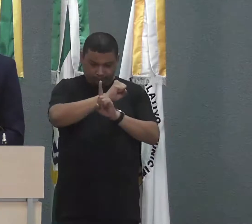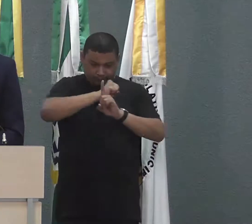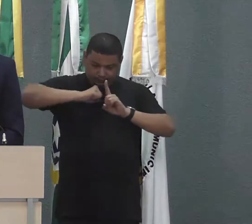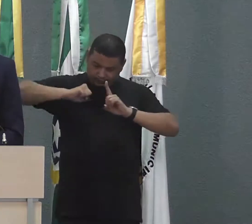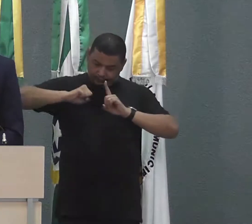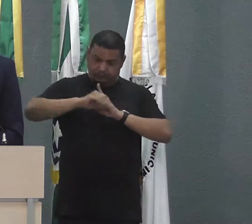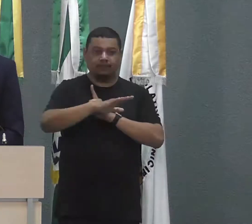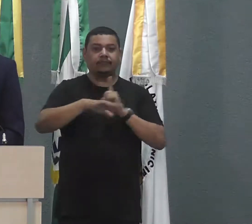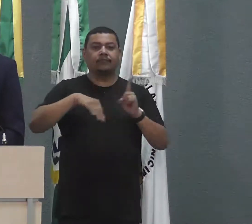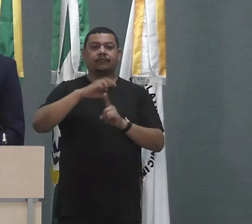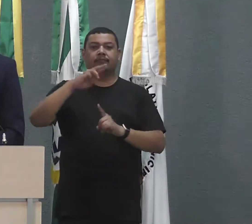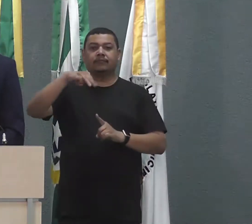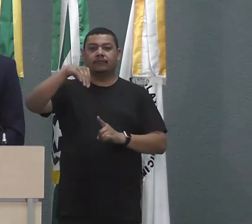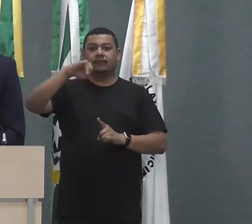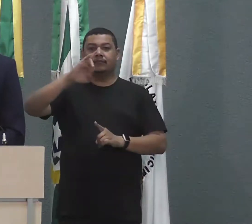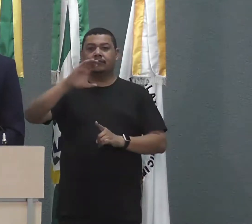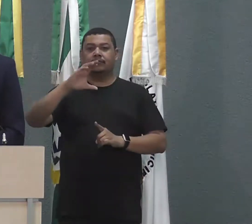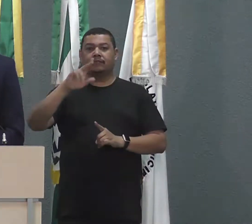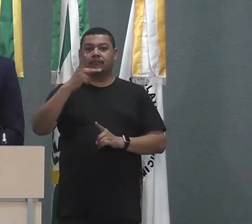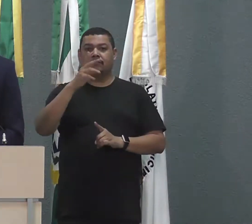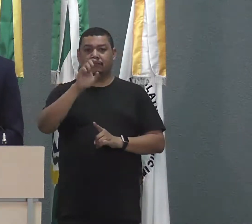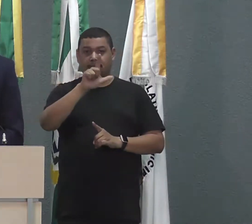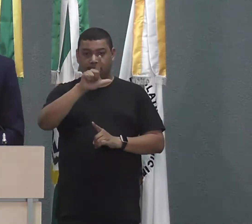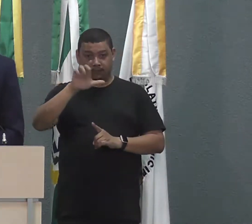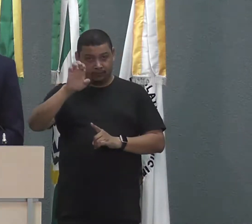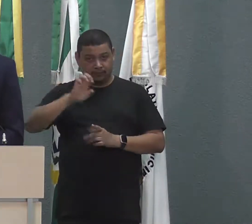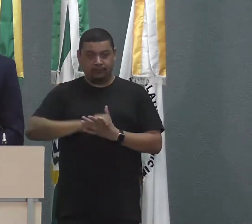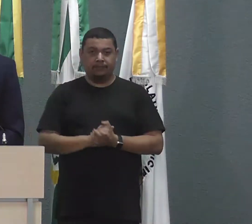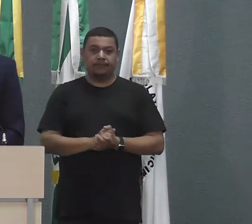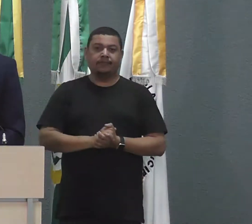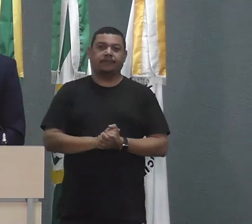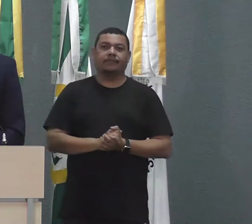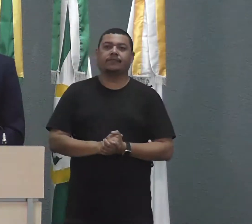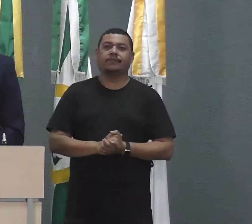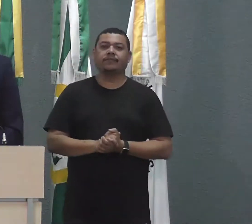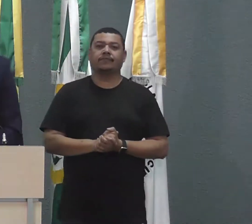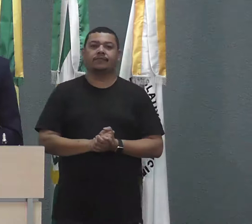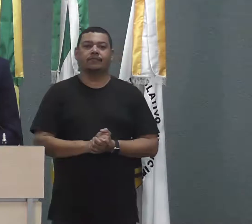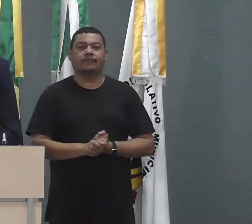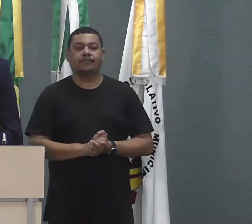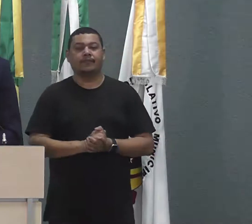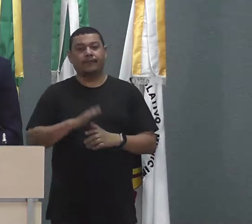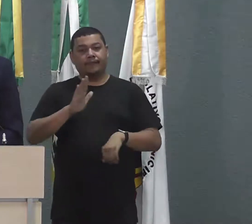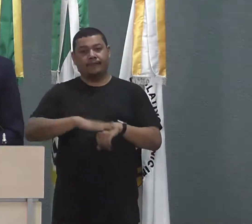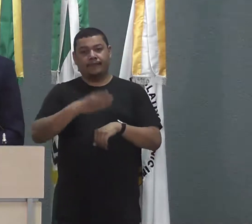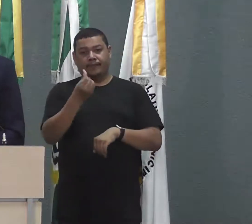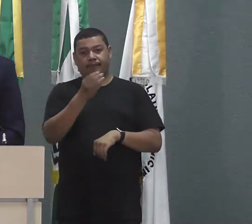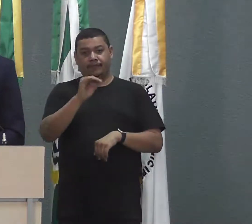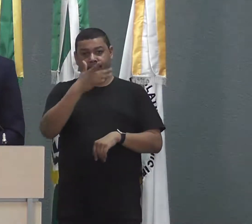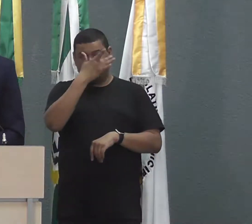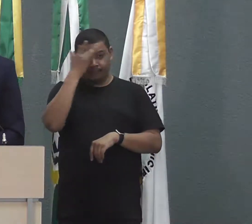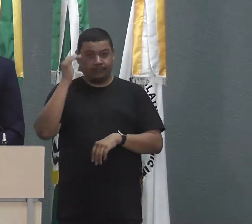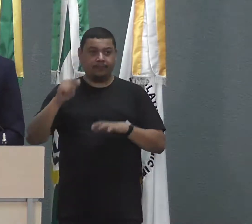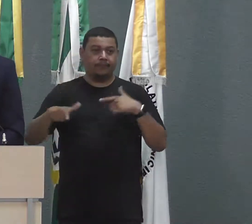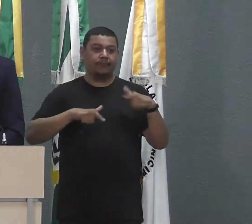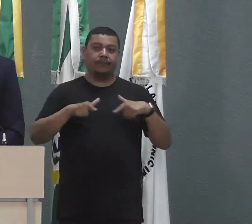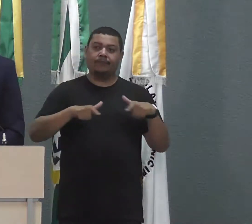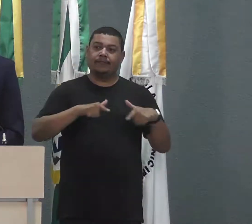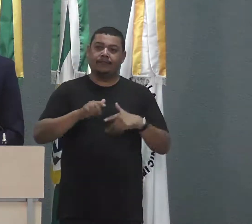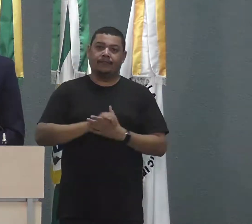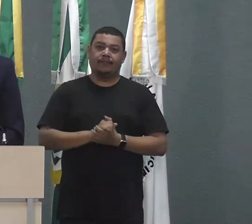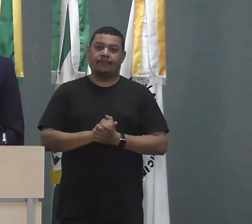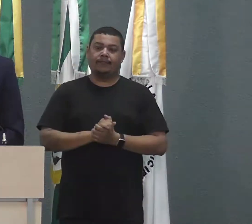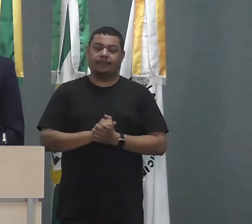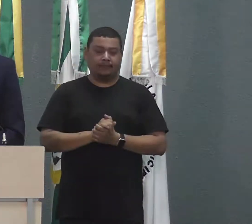a secretária Michele, nessa força-tarefa que temos no distrito, mais de 60 pessoas trabalhando, ficava